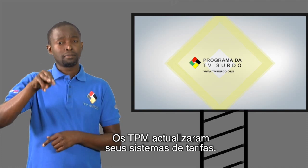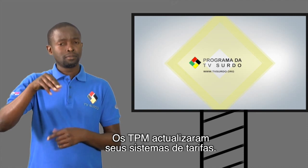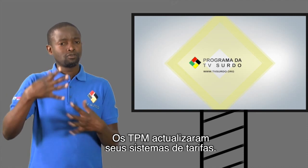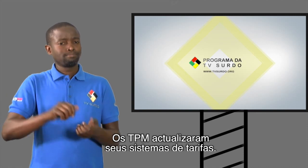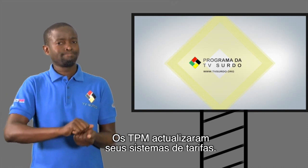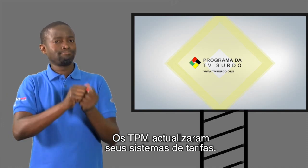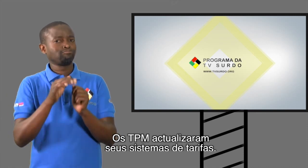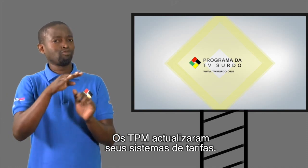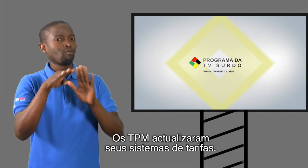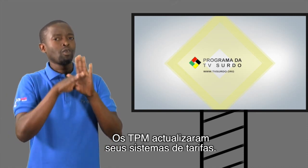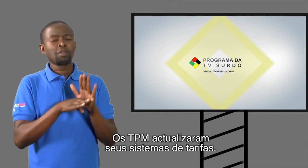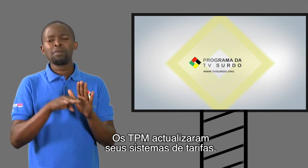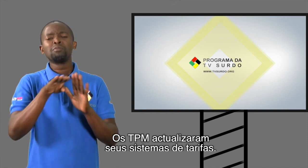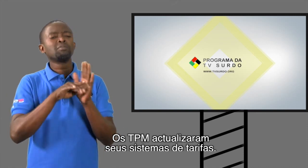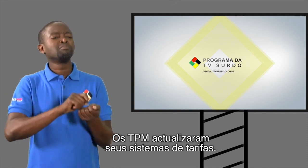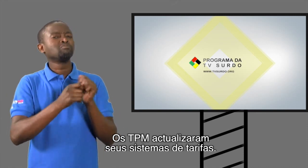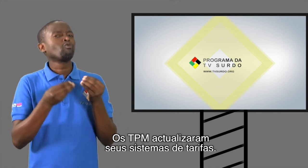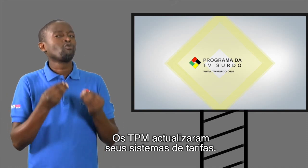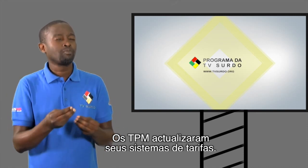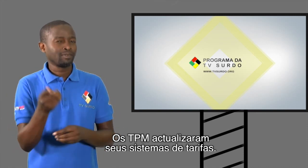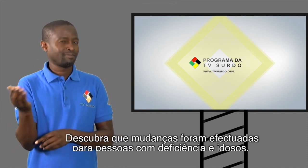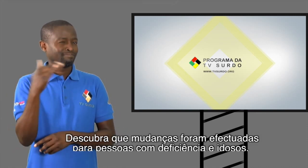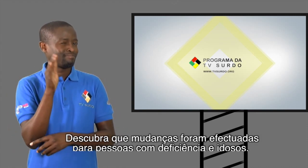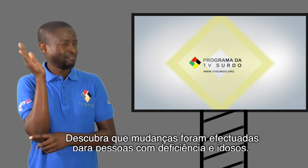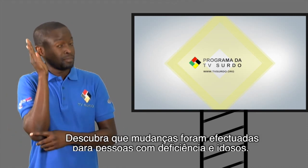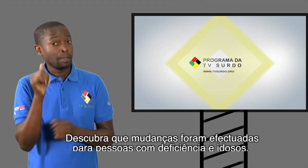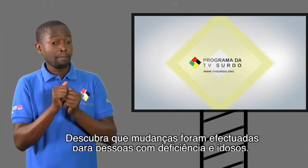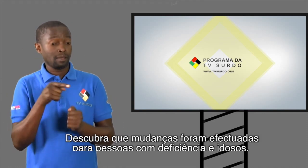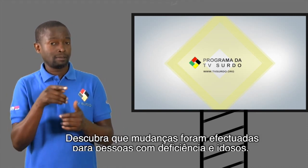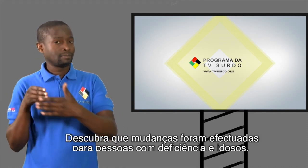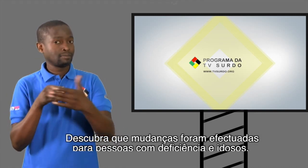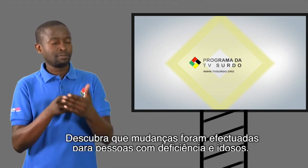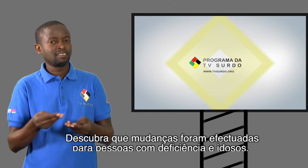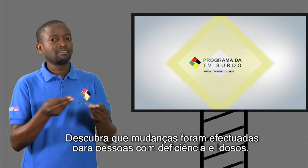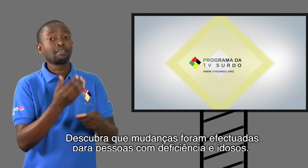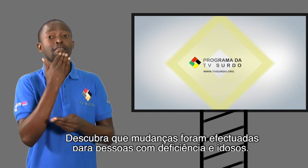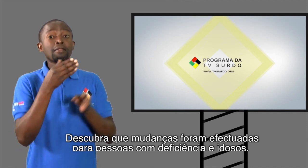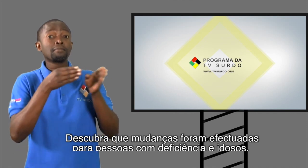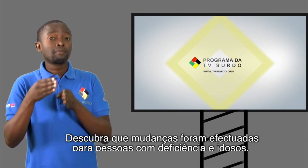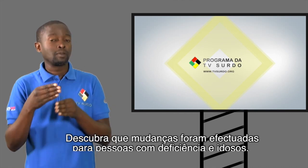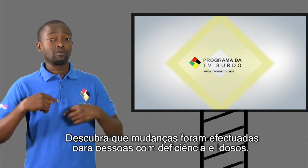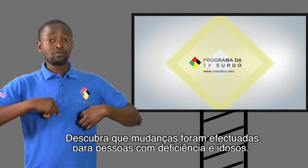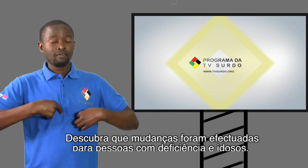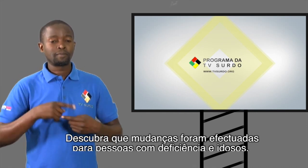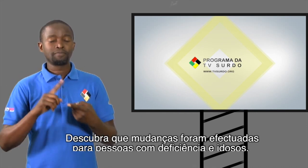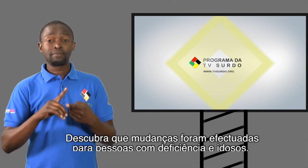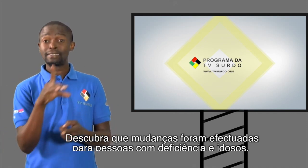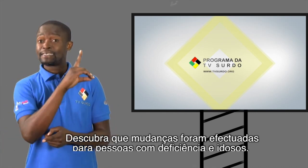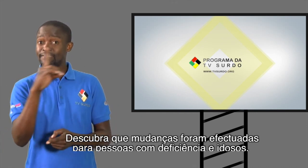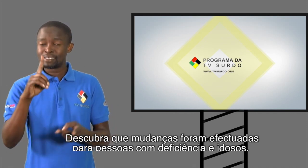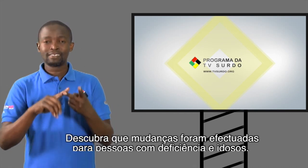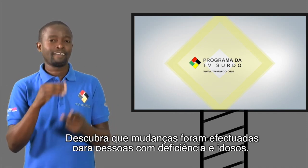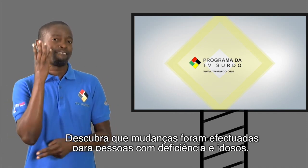Os TPM atualizaram seus sistemas de tarifas. Descubra que mudanças foram efetuadas para pessoas com